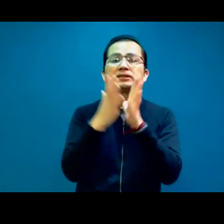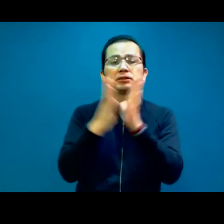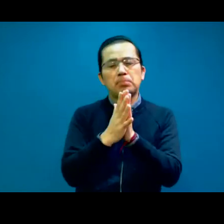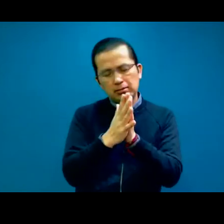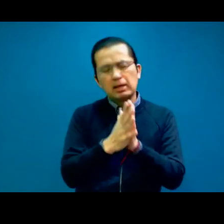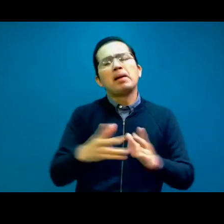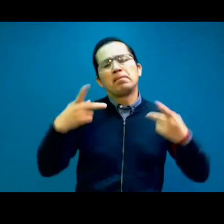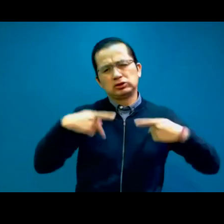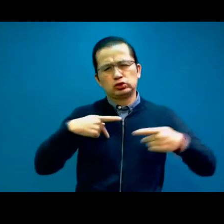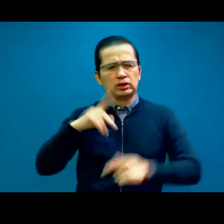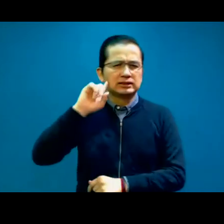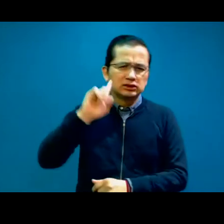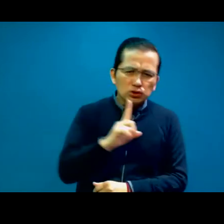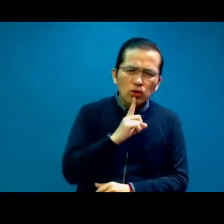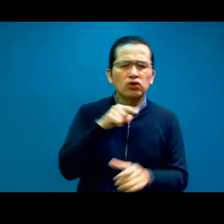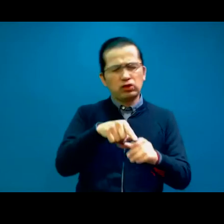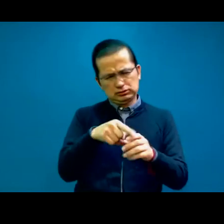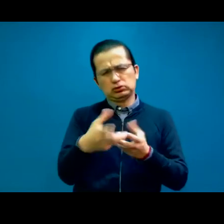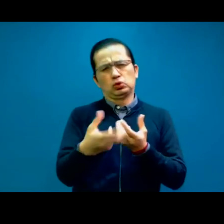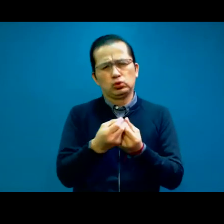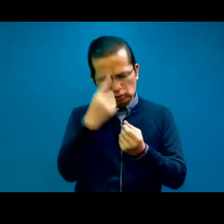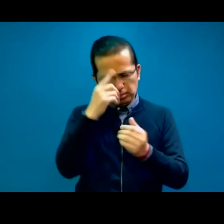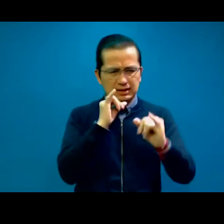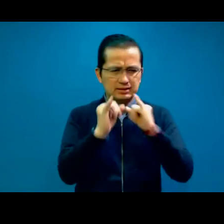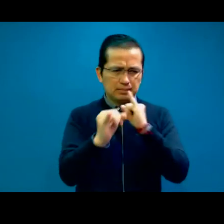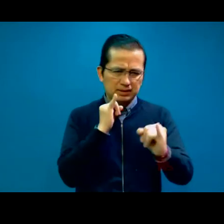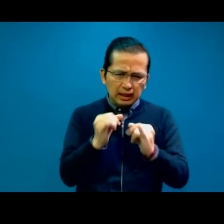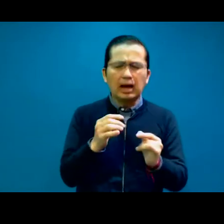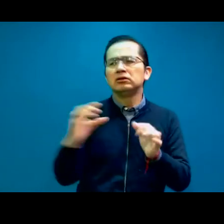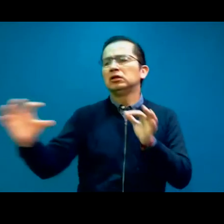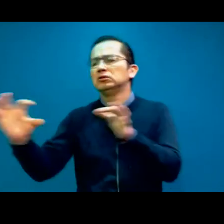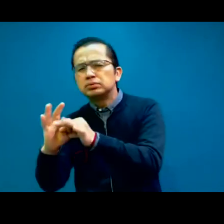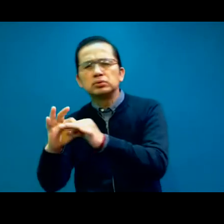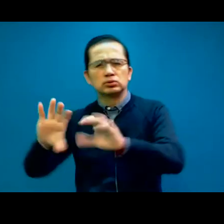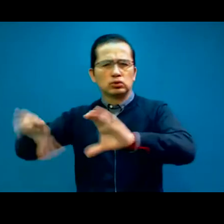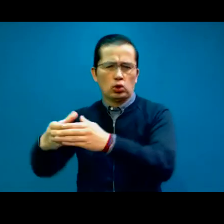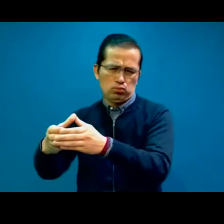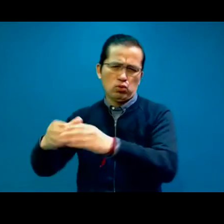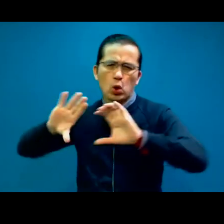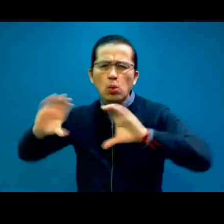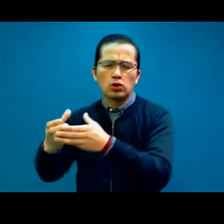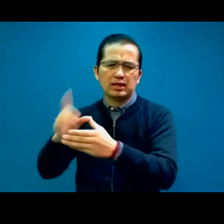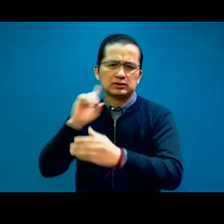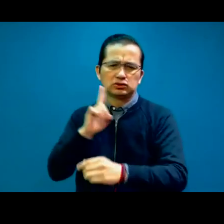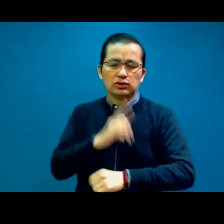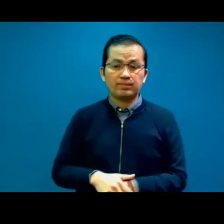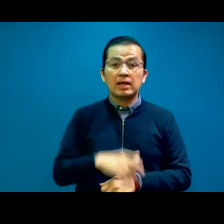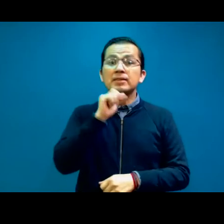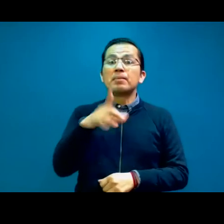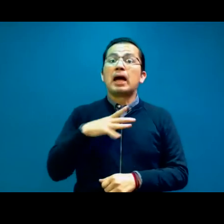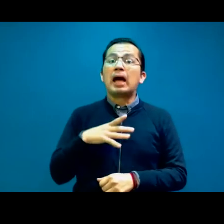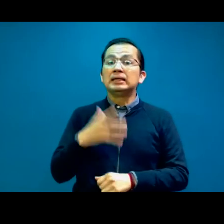campo de la interpretación y a la comunidad sorda, cinco delegaciones regionales.